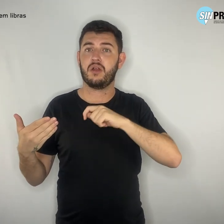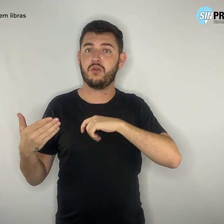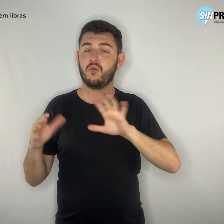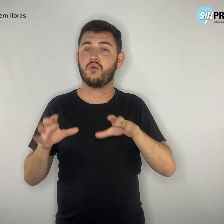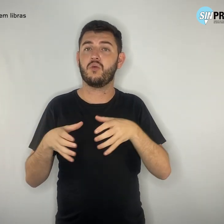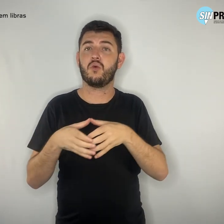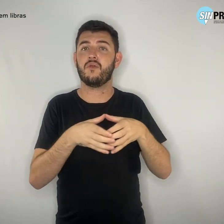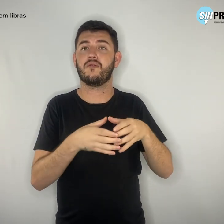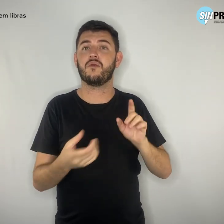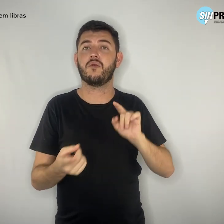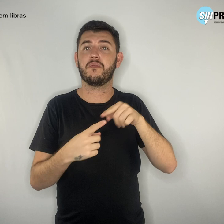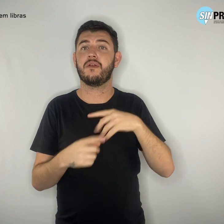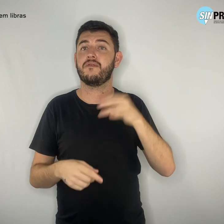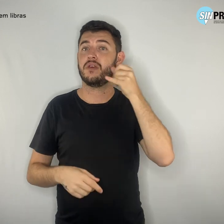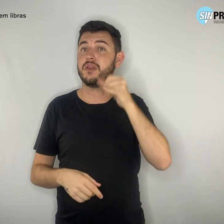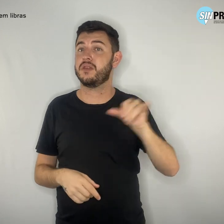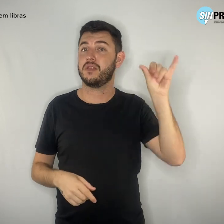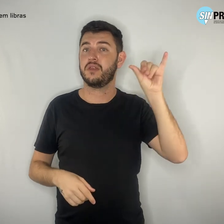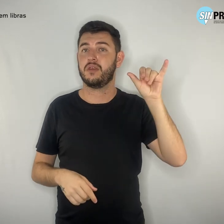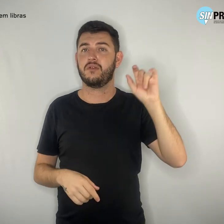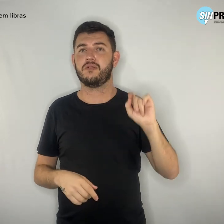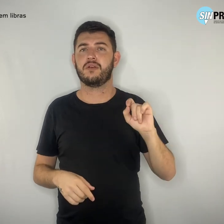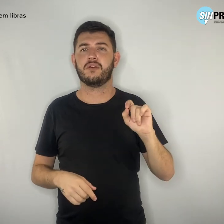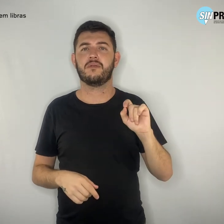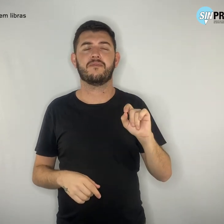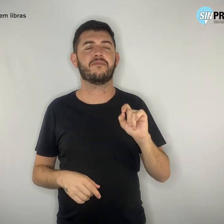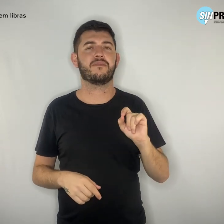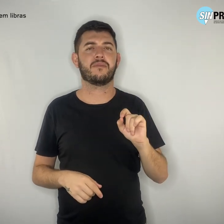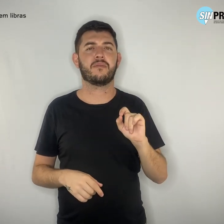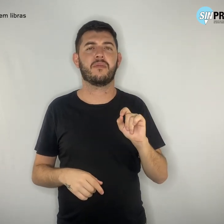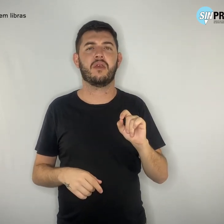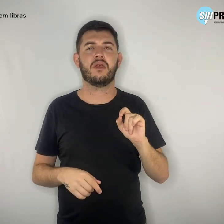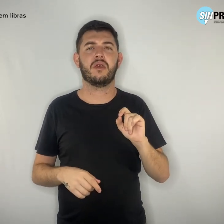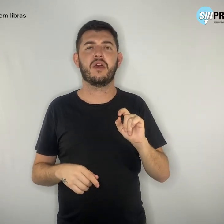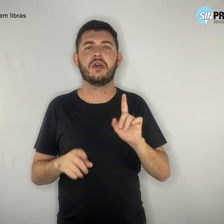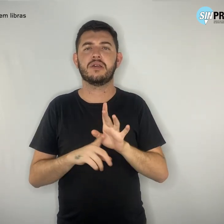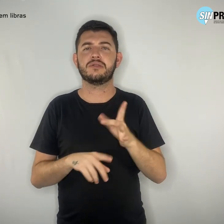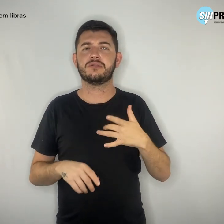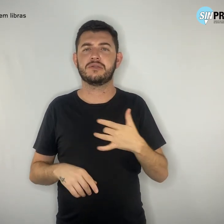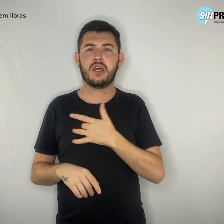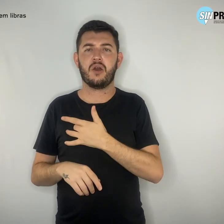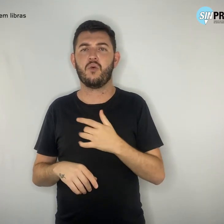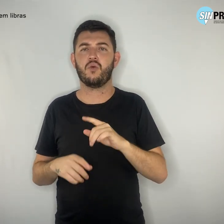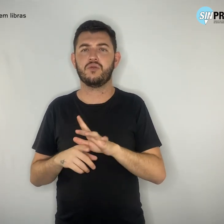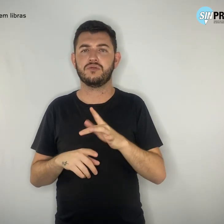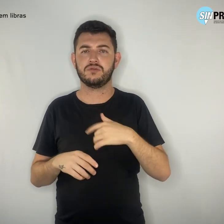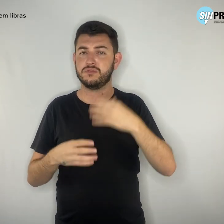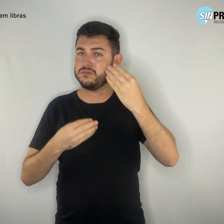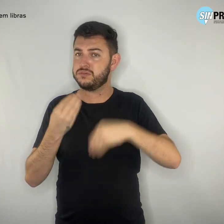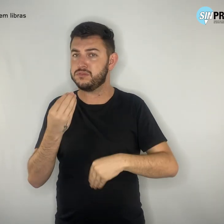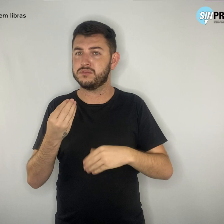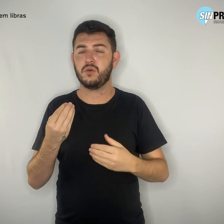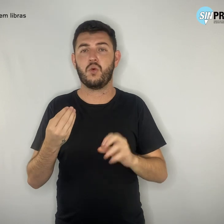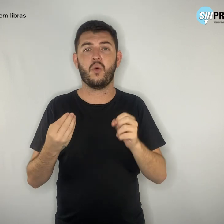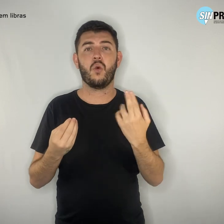evitar tanto a ampliação do seu esgotamento quanto a criação de situações